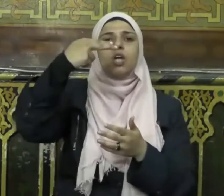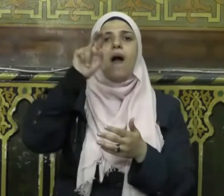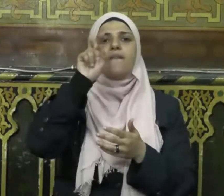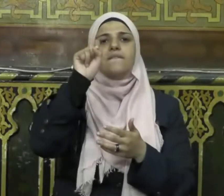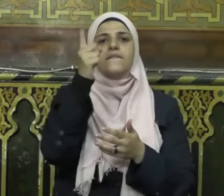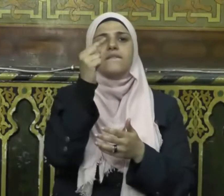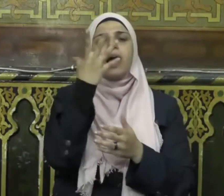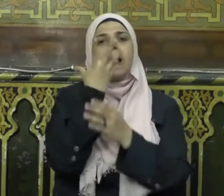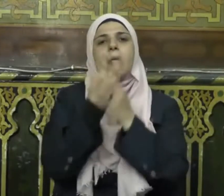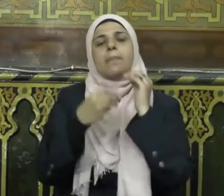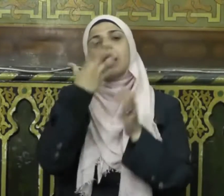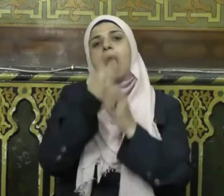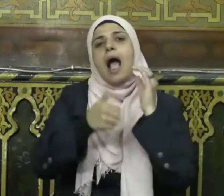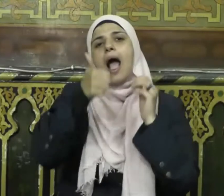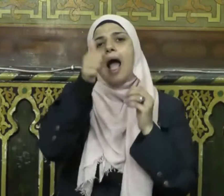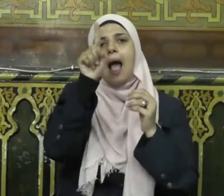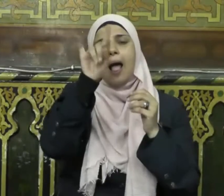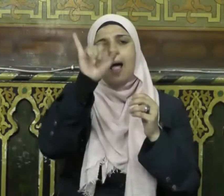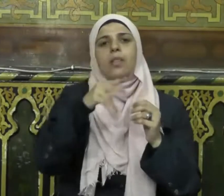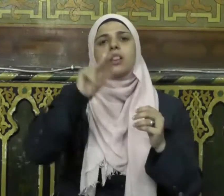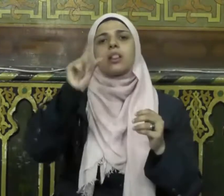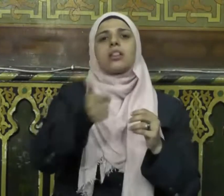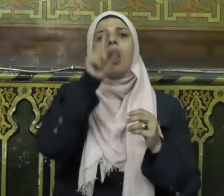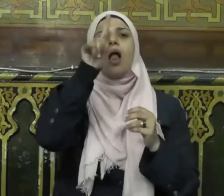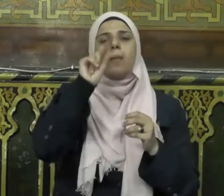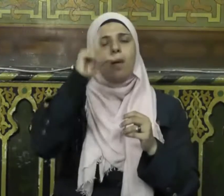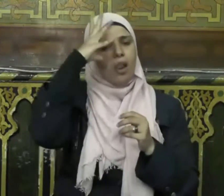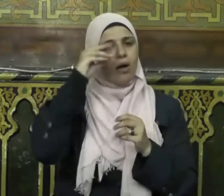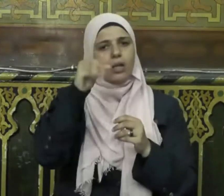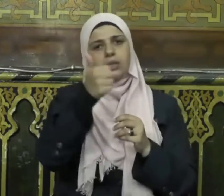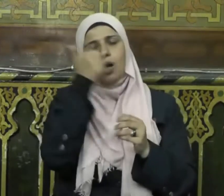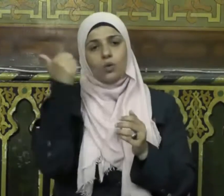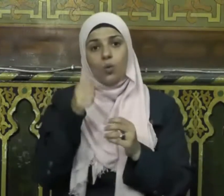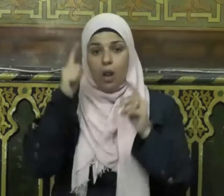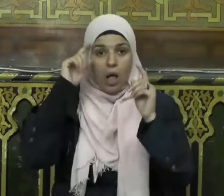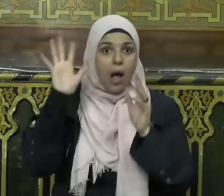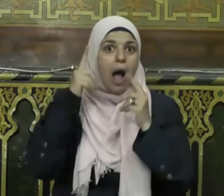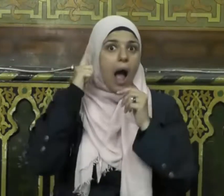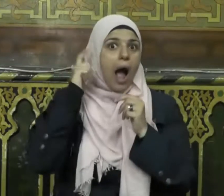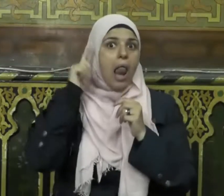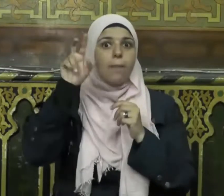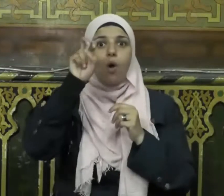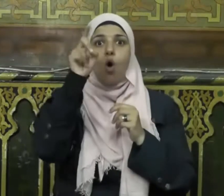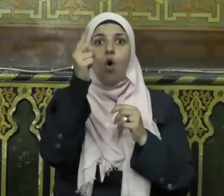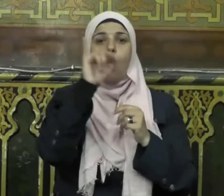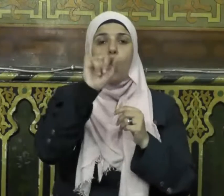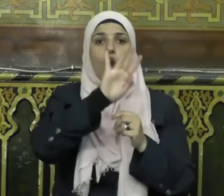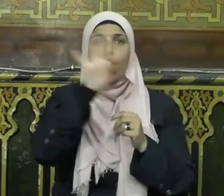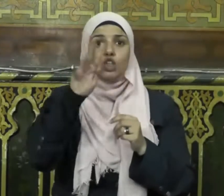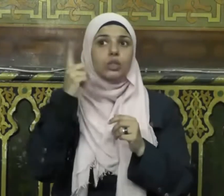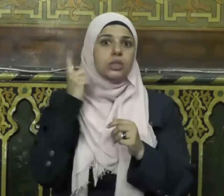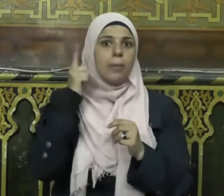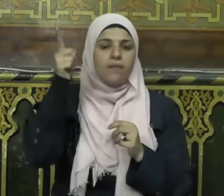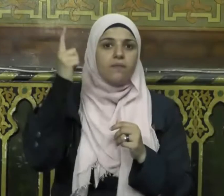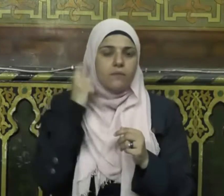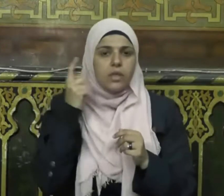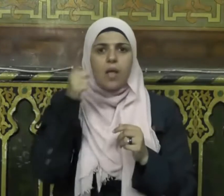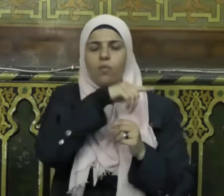ابن أبي طالب رضي الله عنه ولما علمت قريش بأنهم في مأمن وعزة